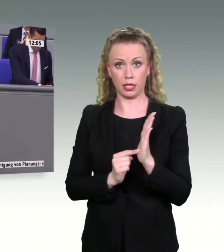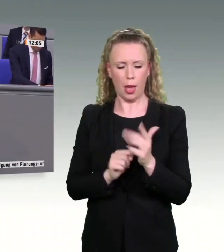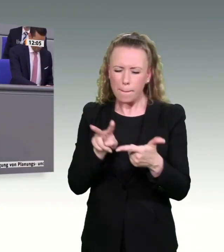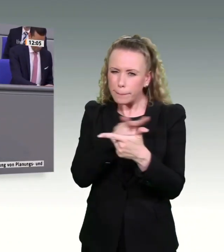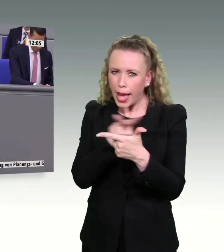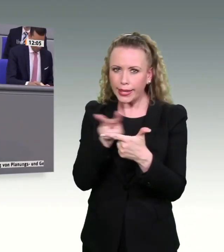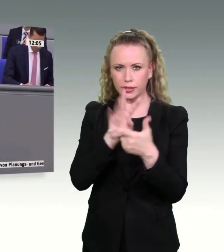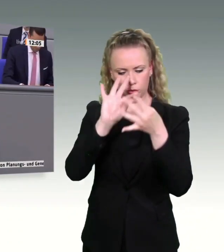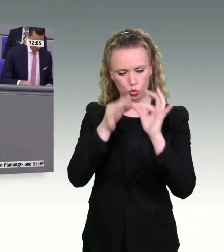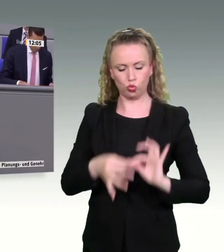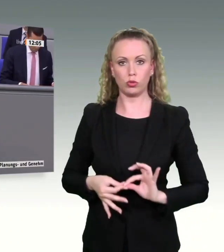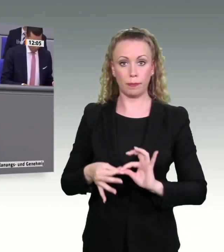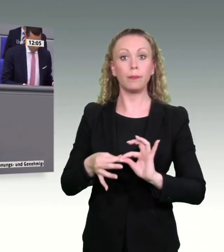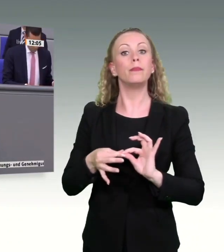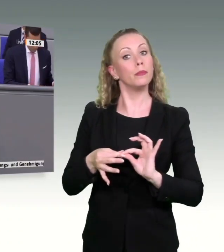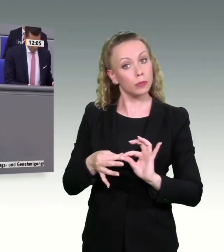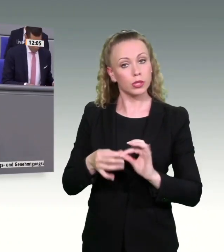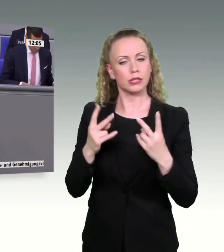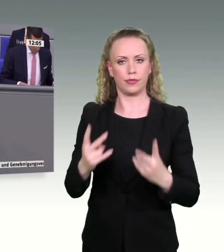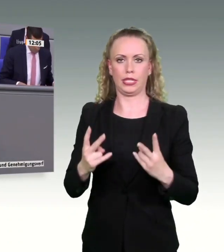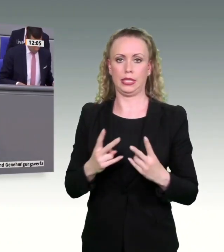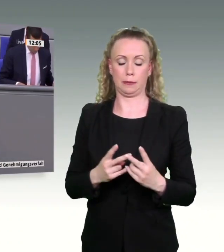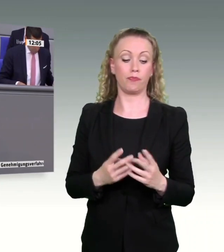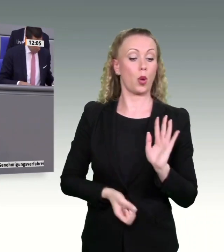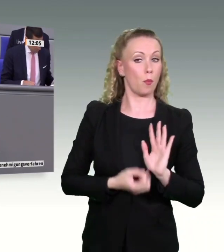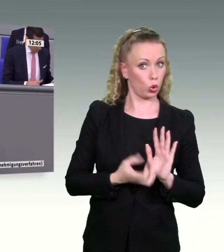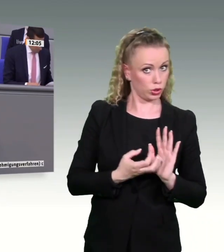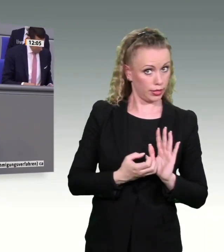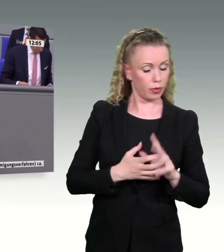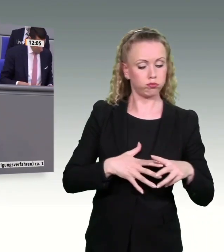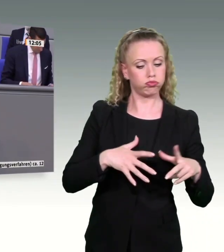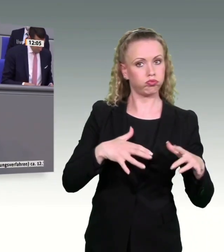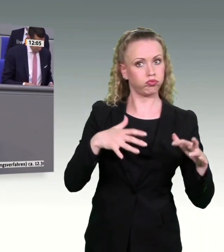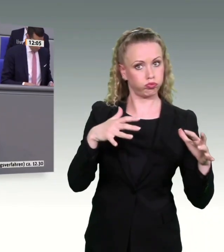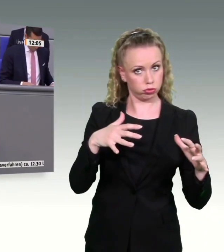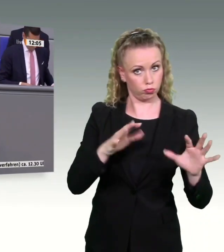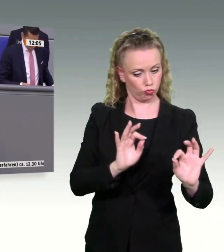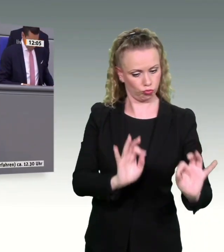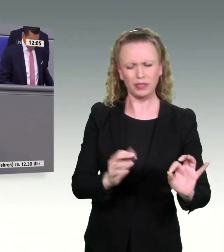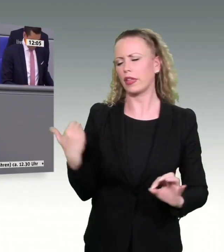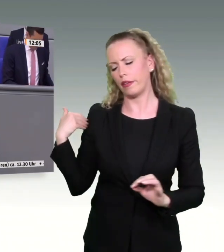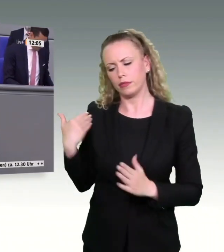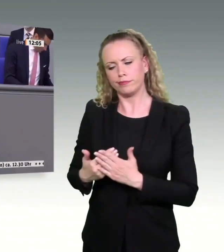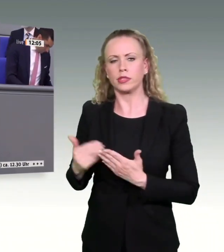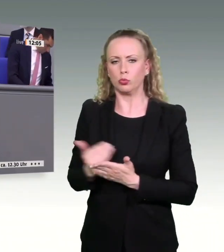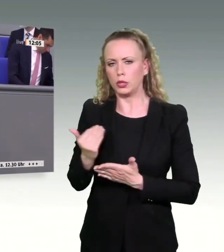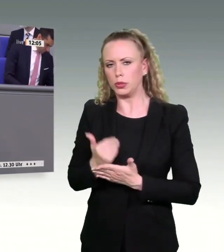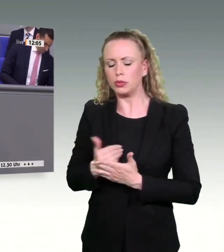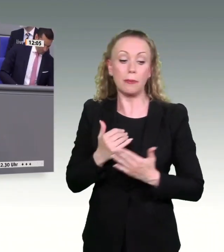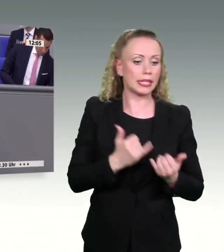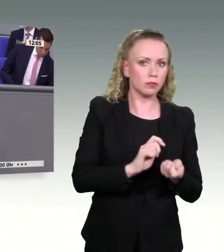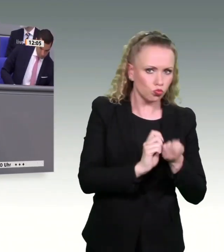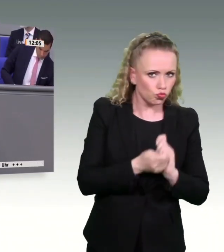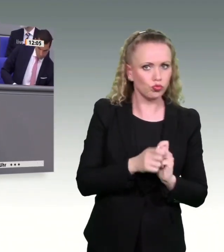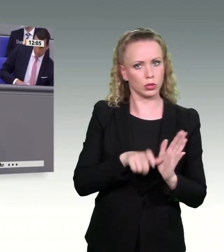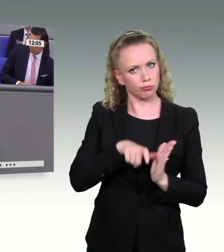gemeinsame Gemeinsamkeit von Produktivitätssteigerung, von einem schlanken, aber starken Staat, wenn wir die Ideen und die Schaffenskraft umsetzen, dann,